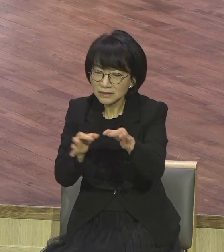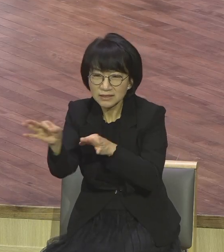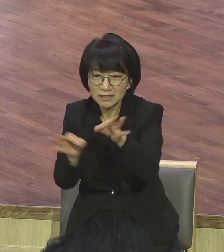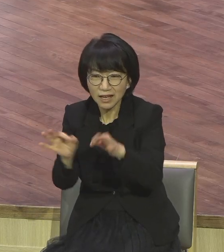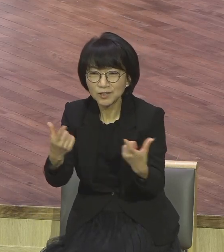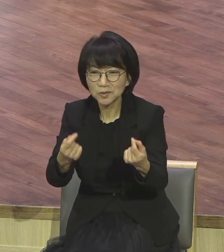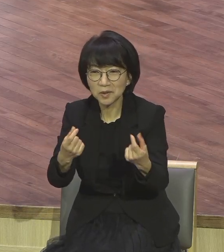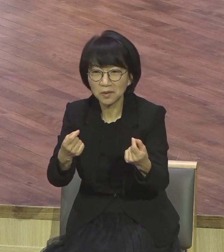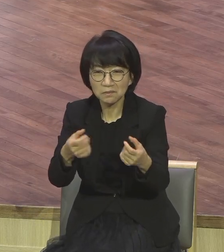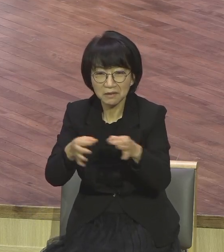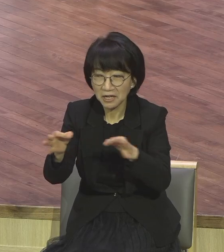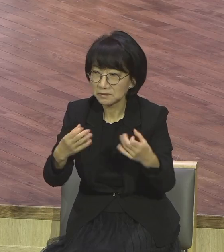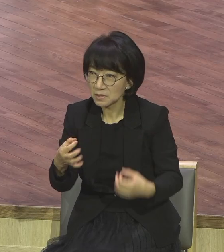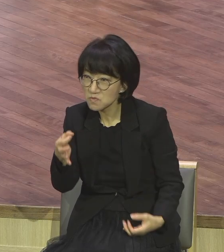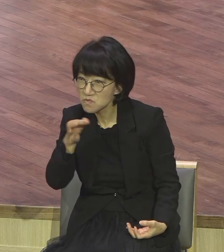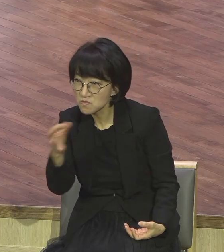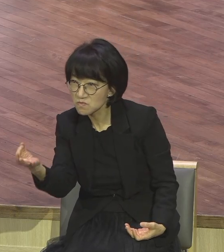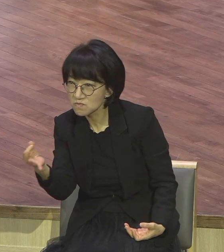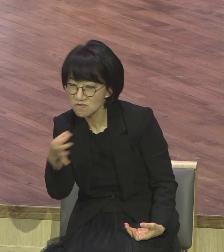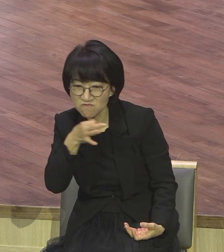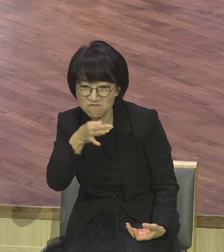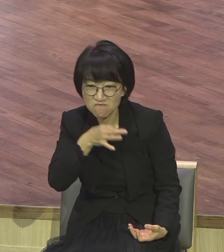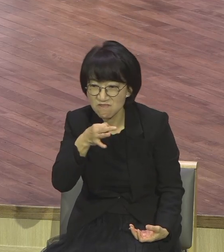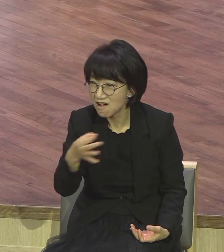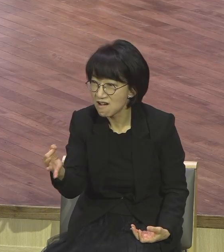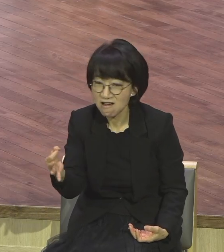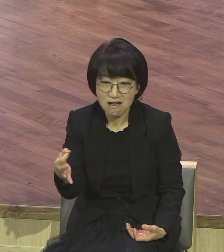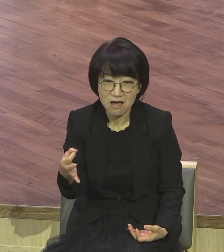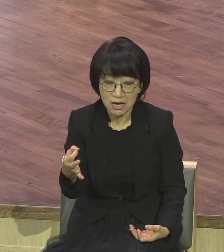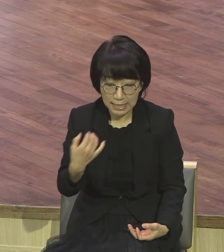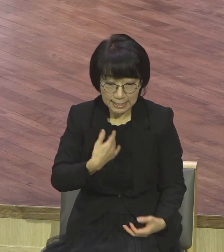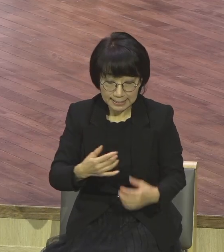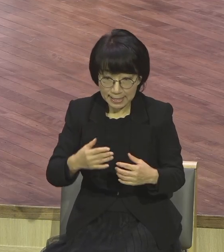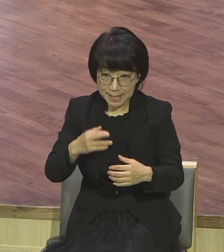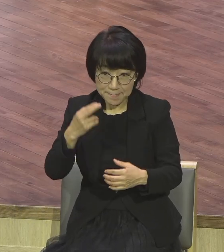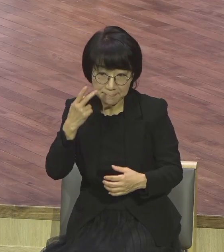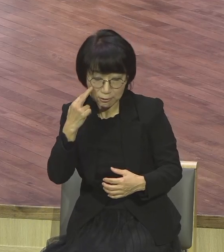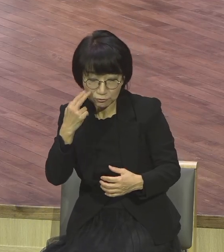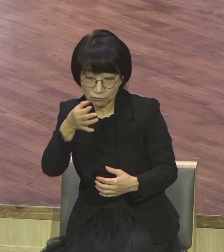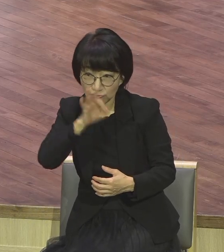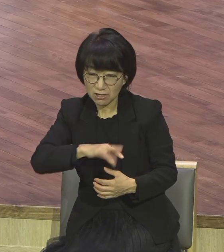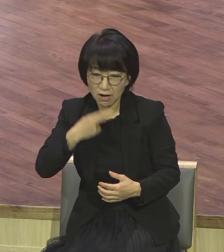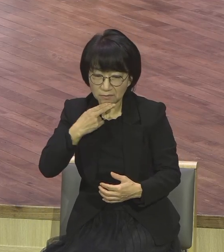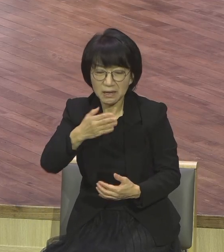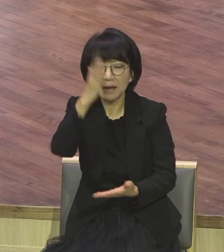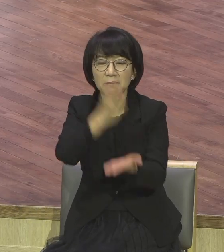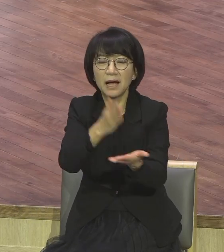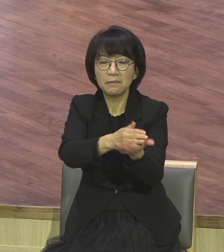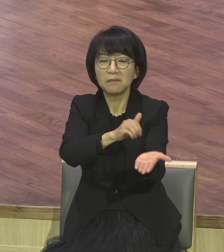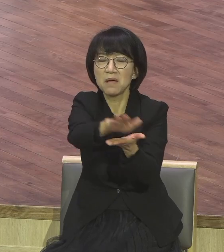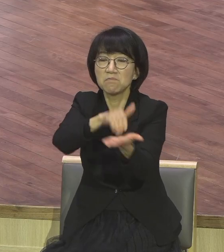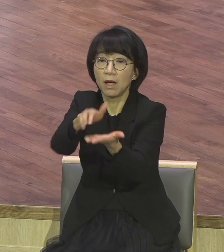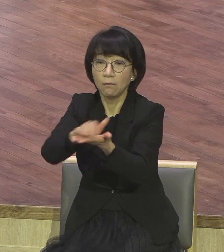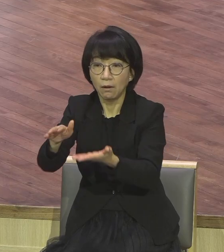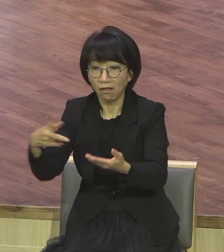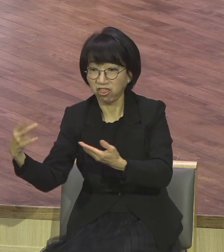퍼스트 아메리카 우리나라에 유익이 없으면 다 다 전부 다 상관없어 세계 기후